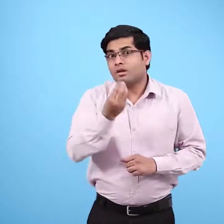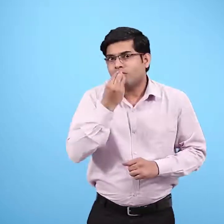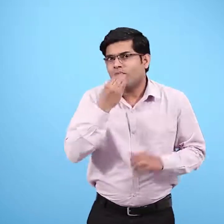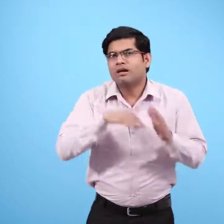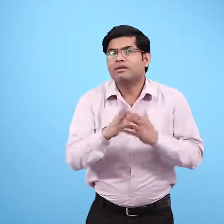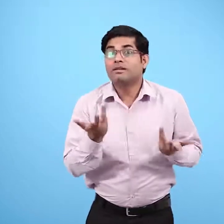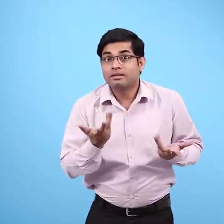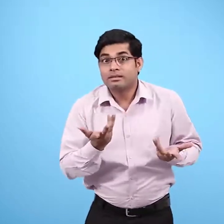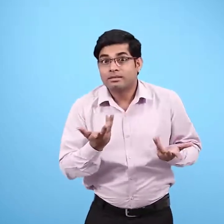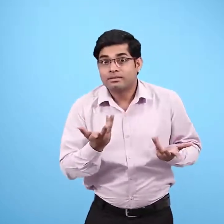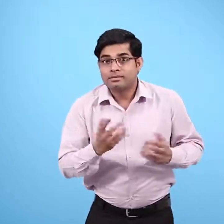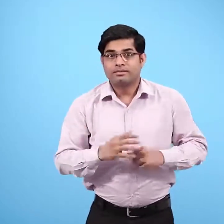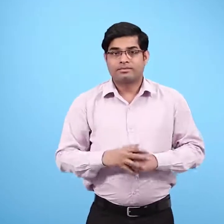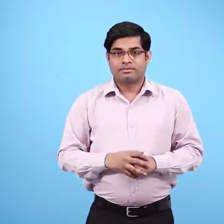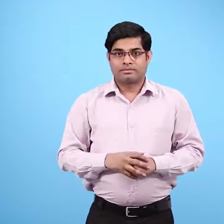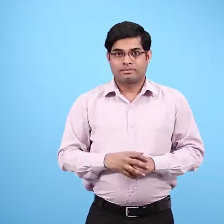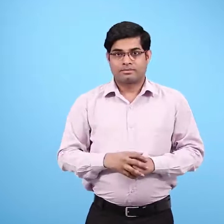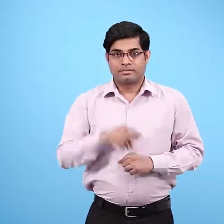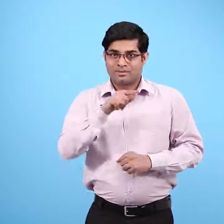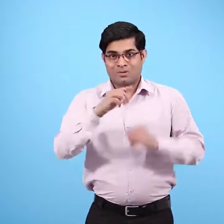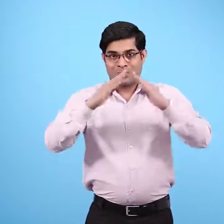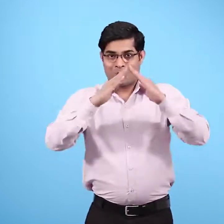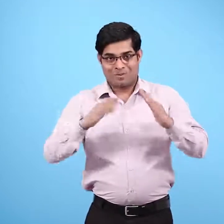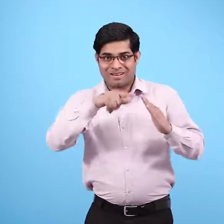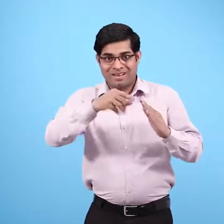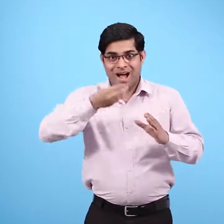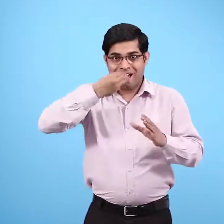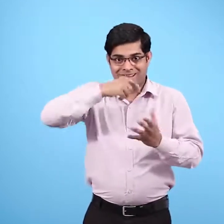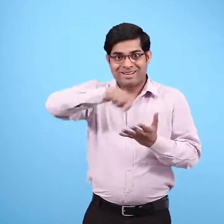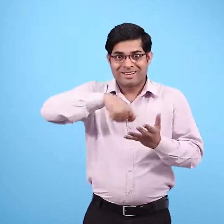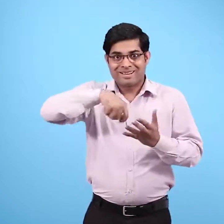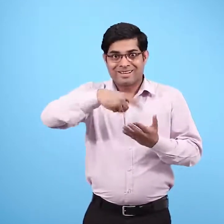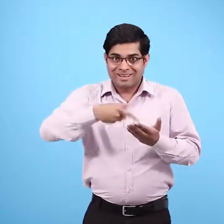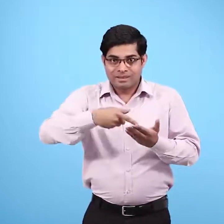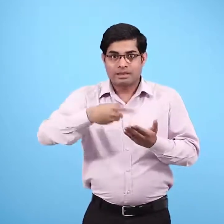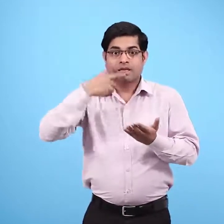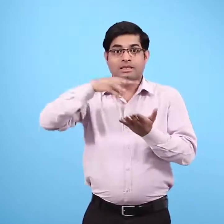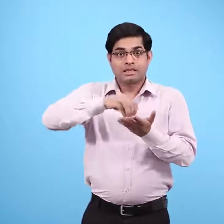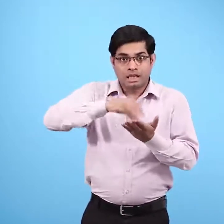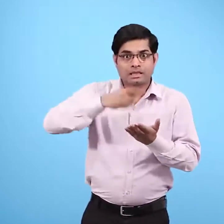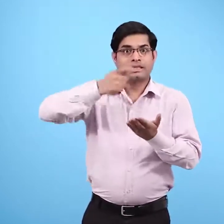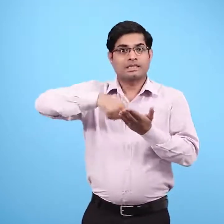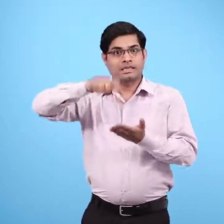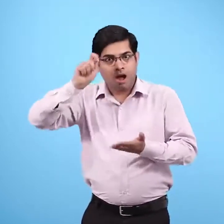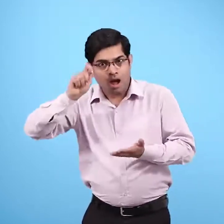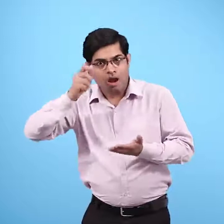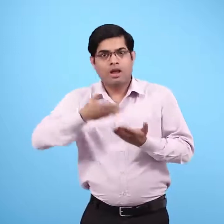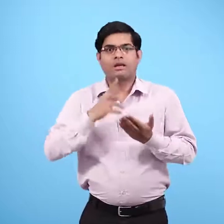खाना घर का बना खाना उसको पसंद नहीं दाल चावल रोटी